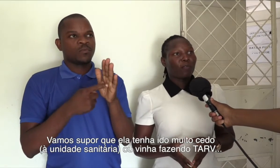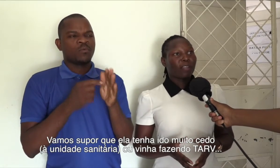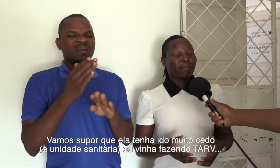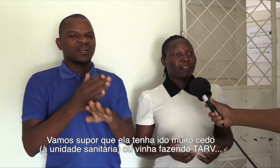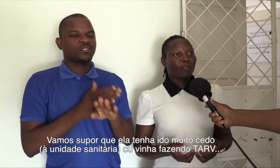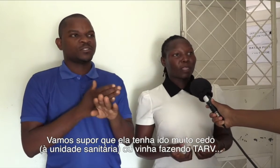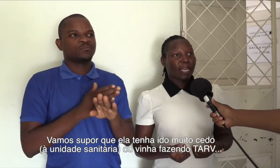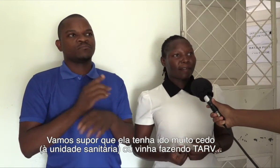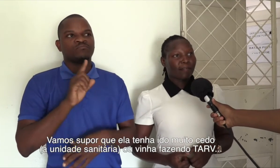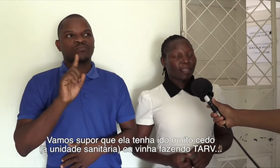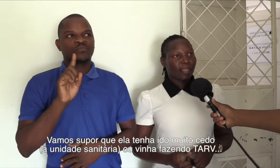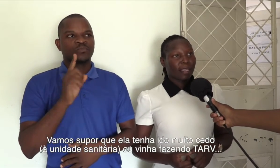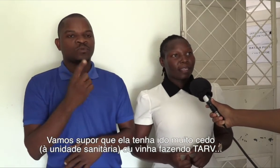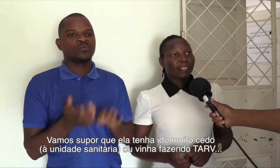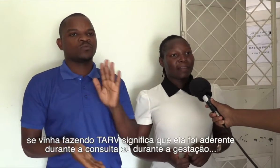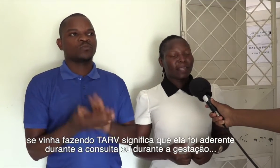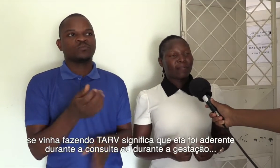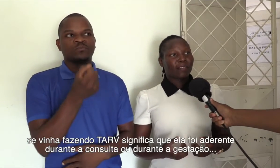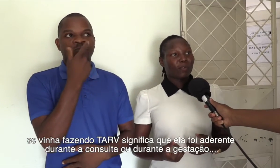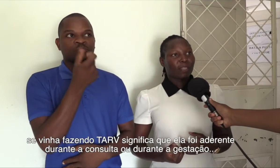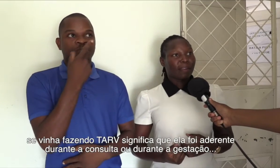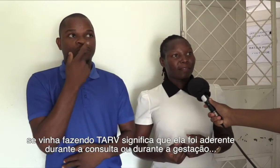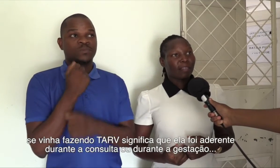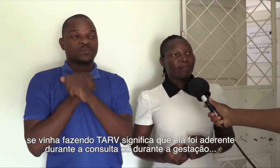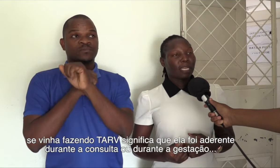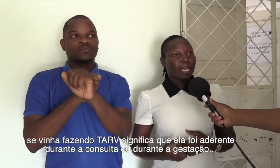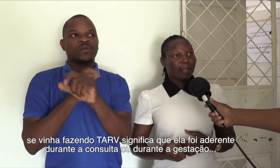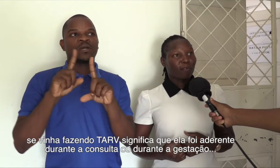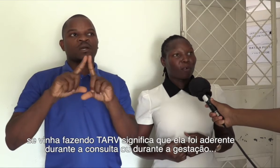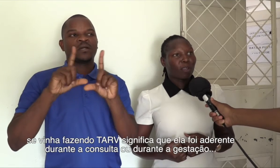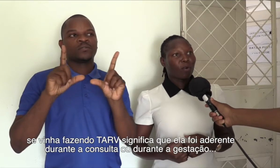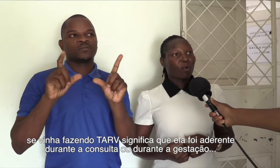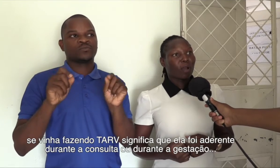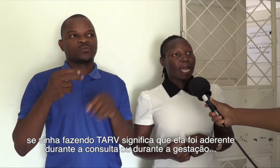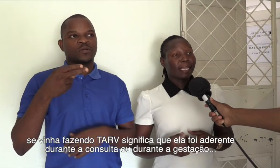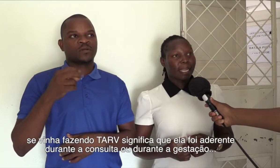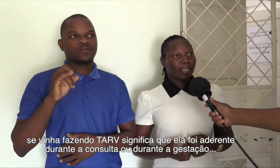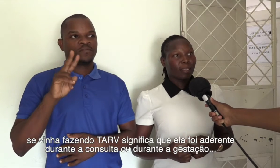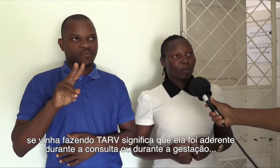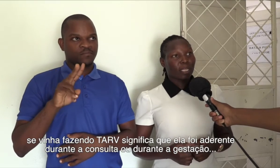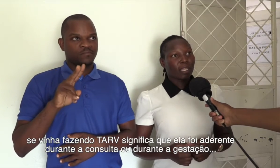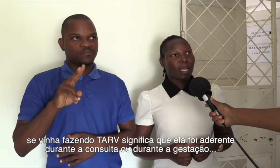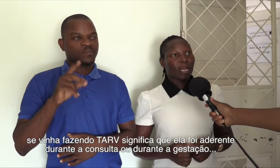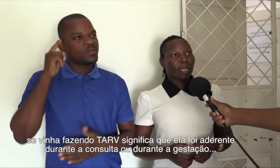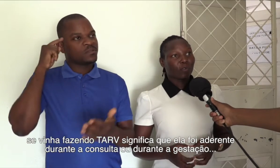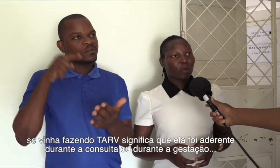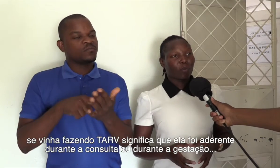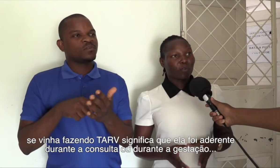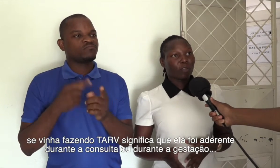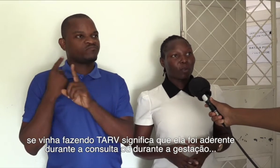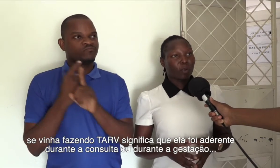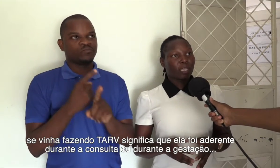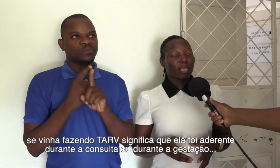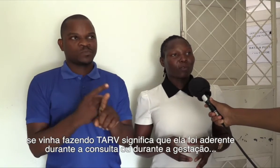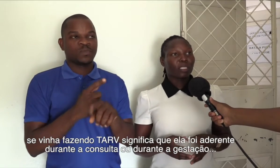ou vinha fazendo TARVI. Se ela vinha fazendo TARVI significa que ela foi o aderente durante a sua